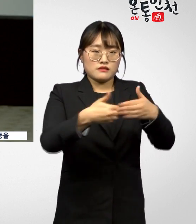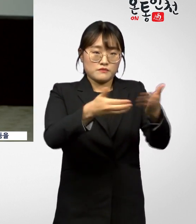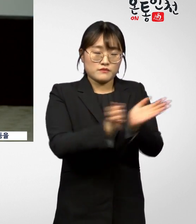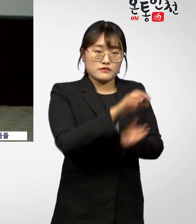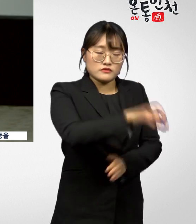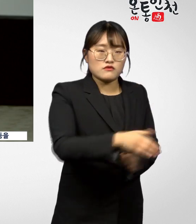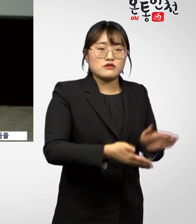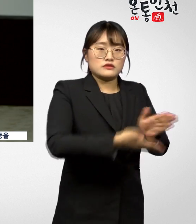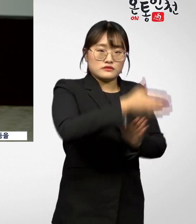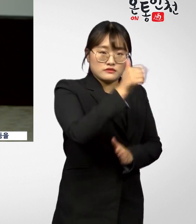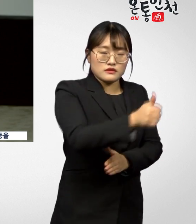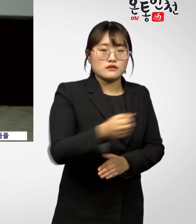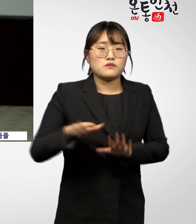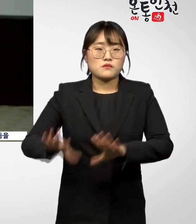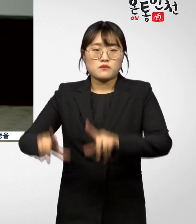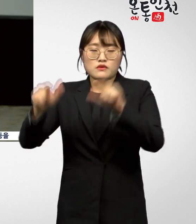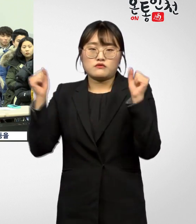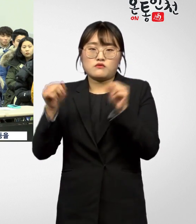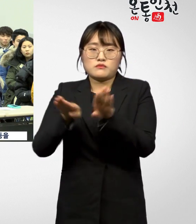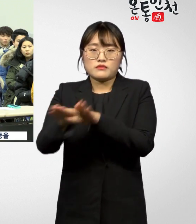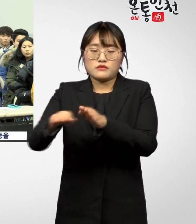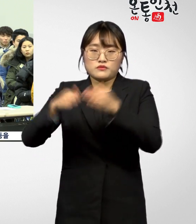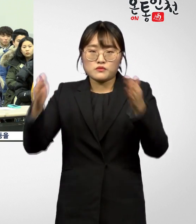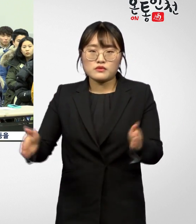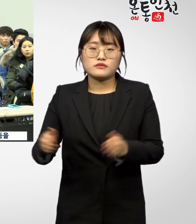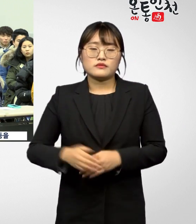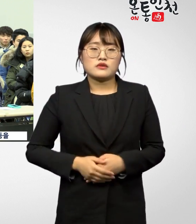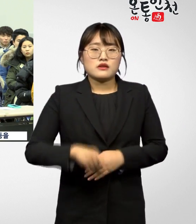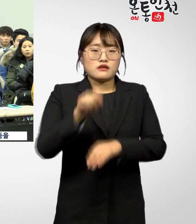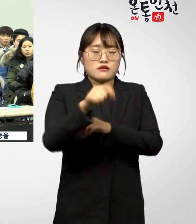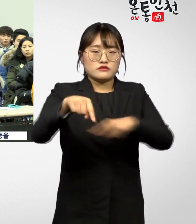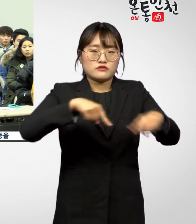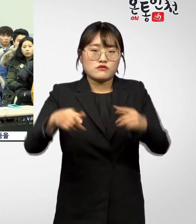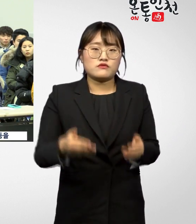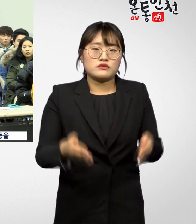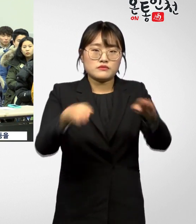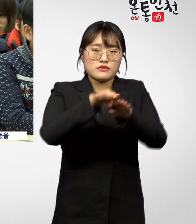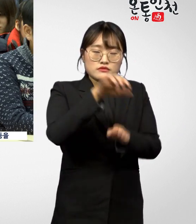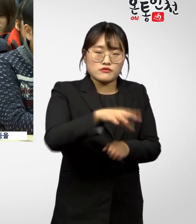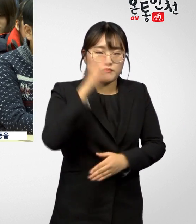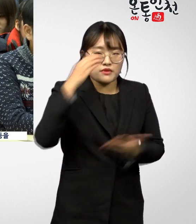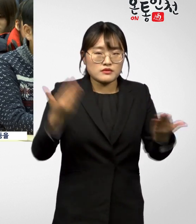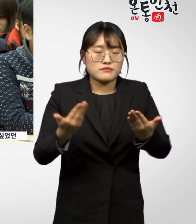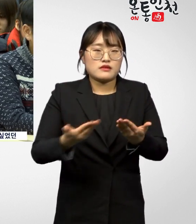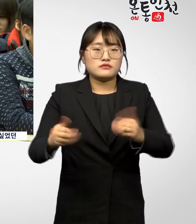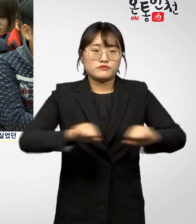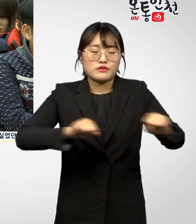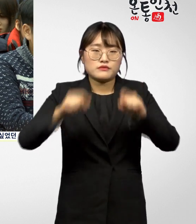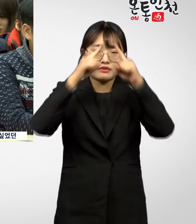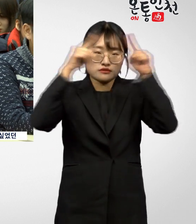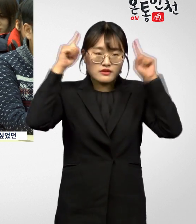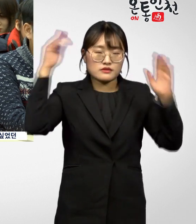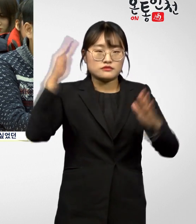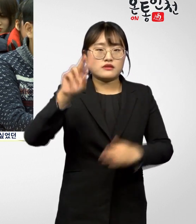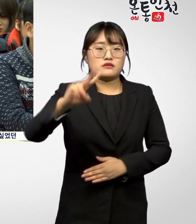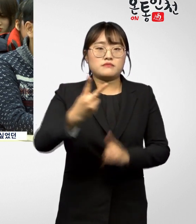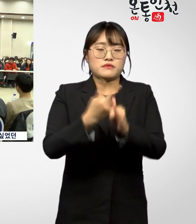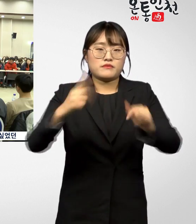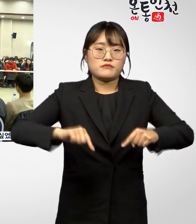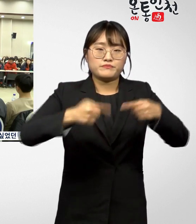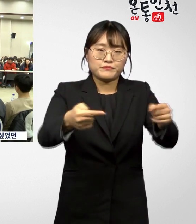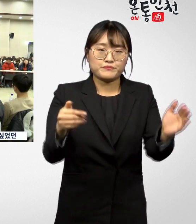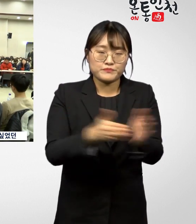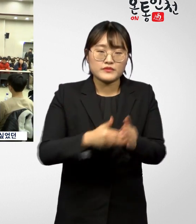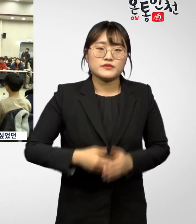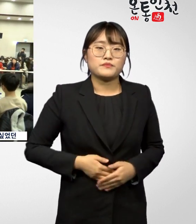간담회는 유정복 시장과 올해 동계 방학기간 동안 행정기관 등에서 아르바이트 활동을 하고 있는 대학생 200여